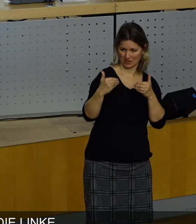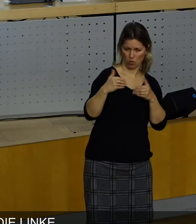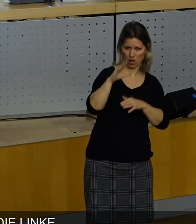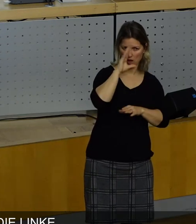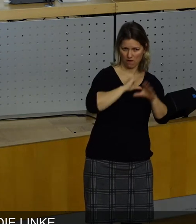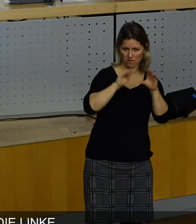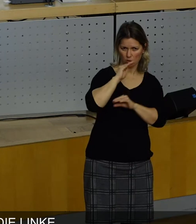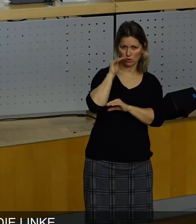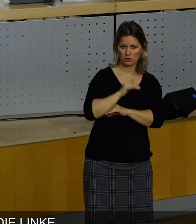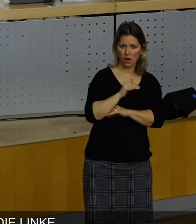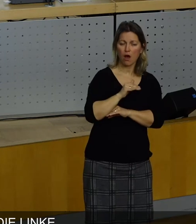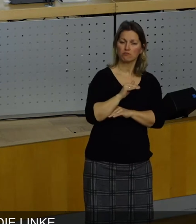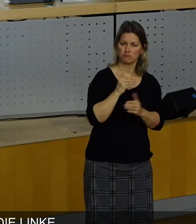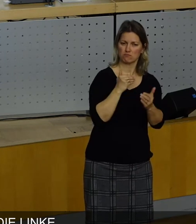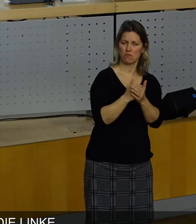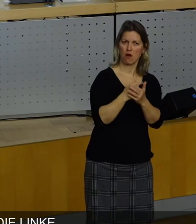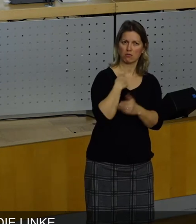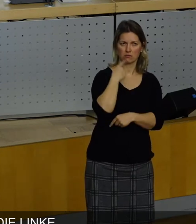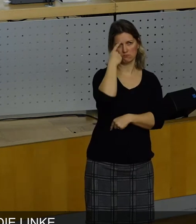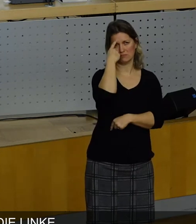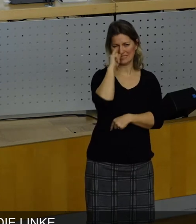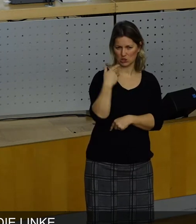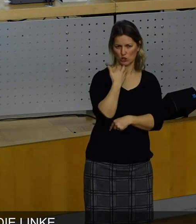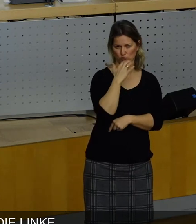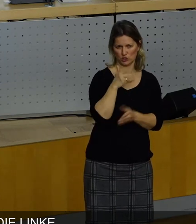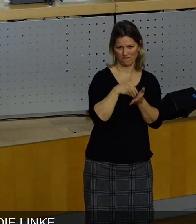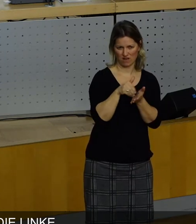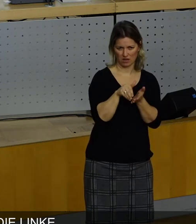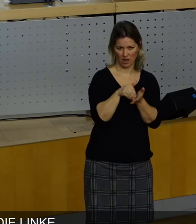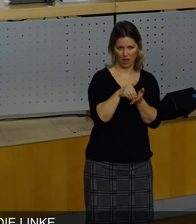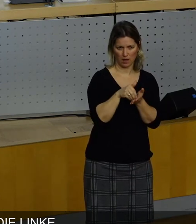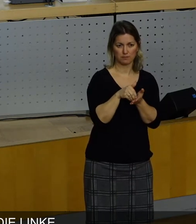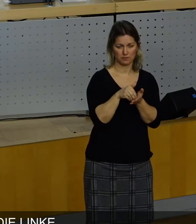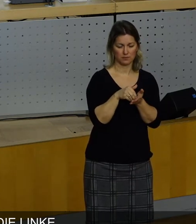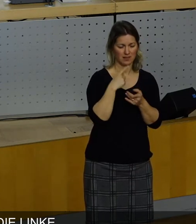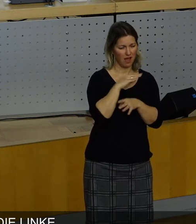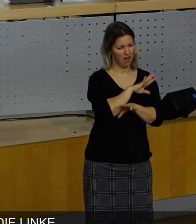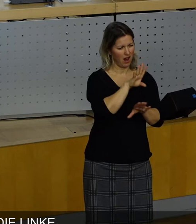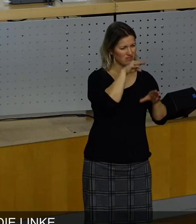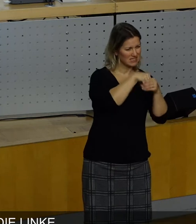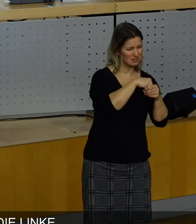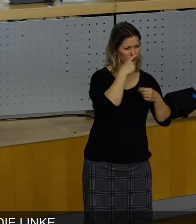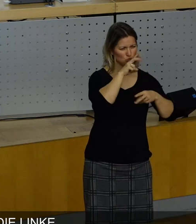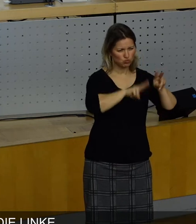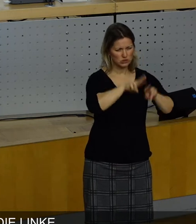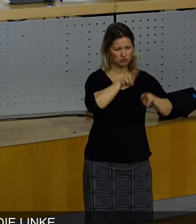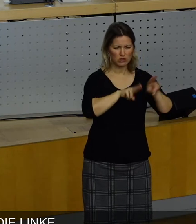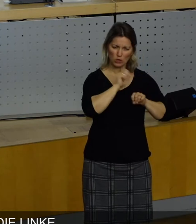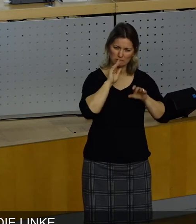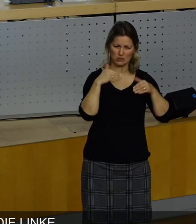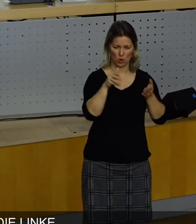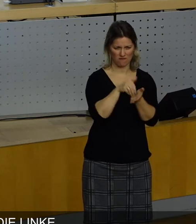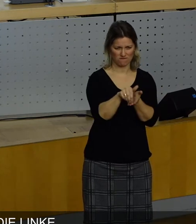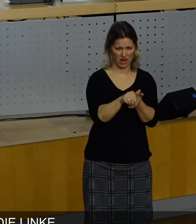gesagt, genau das wollen wir fortsetzen, und zwar bei allen inhaltlichen Unterschieden. Also, ich stehe nun mit Sicherheit